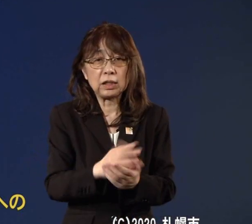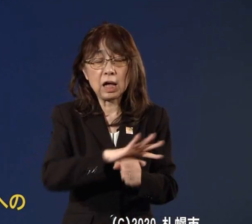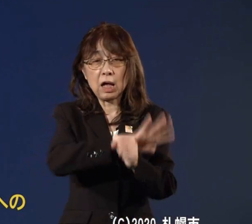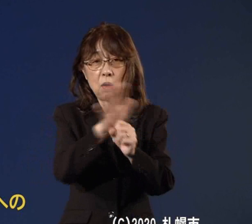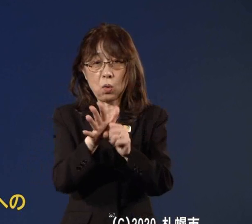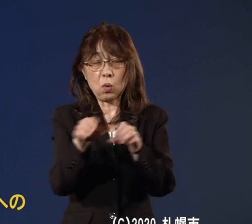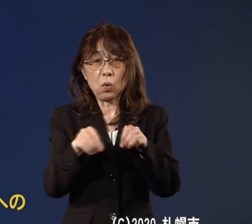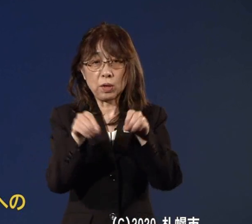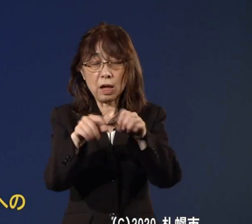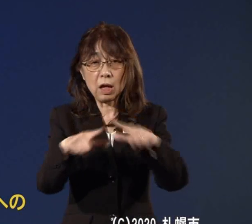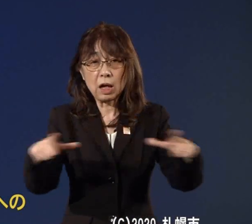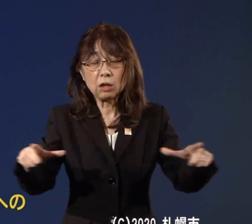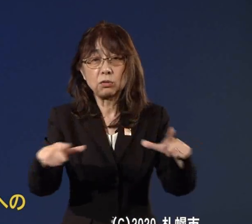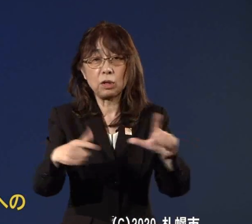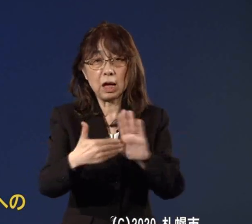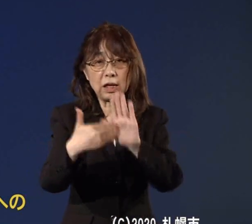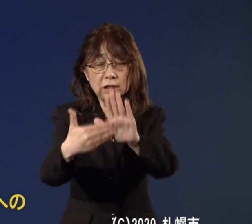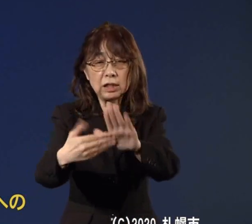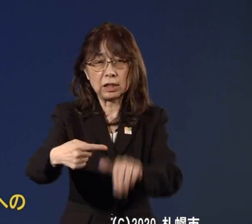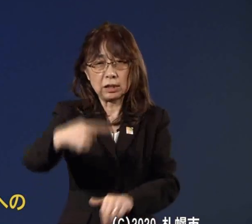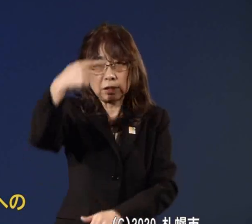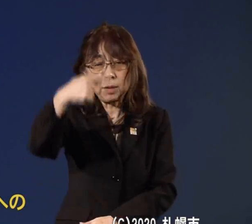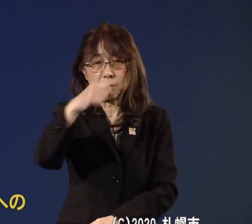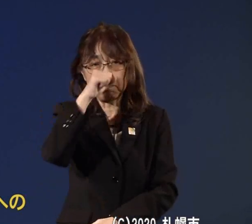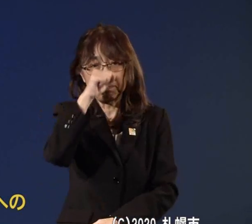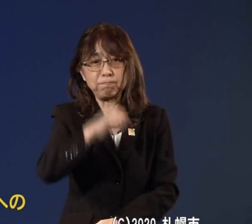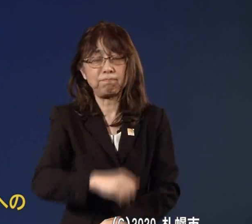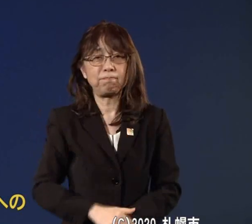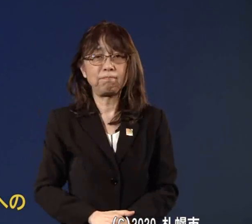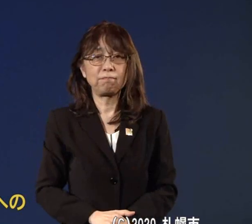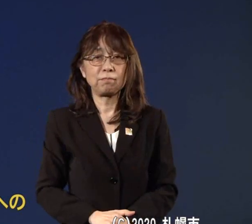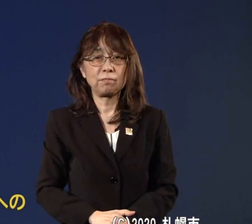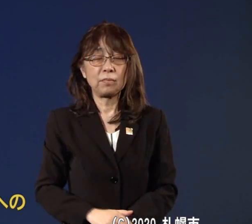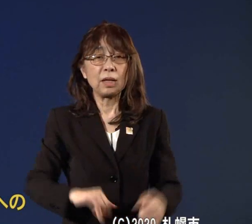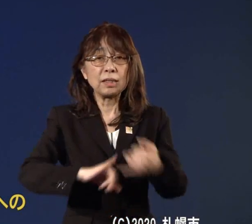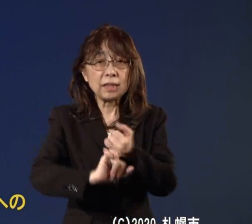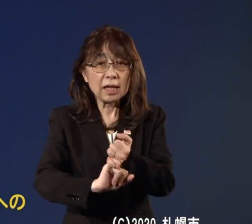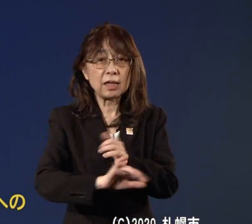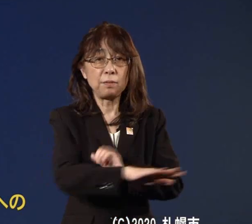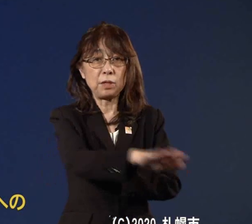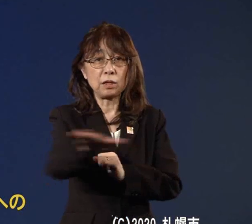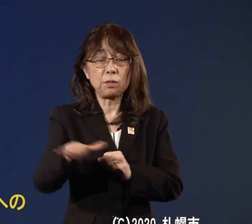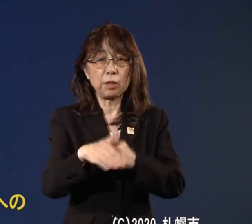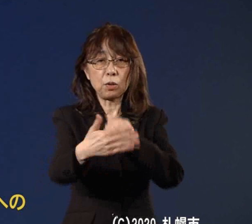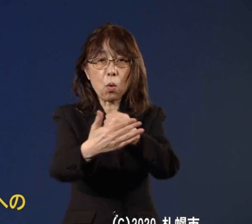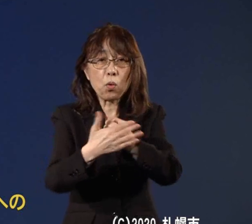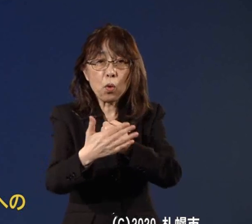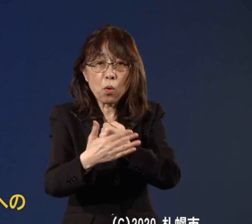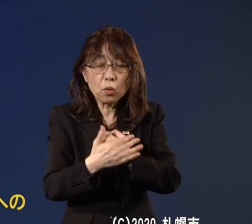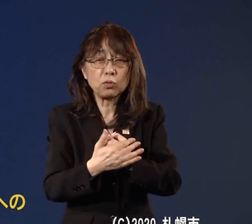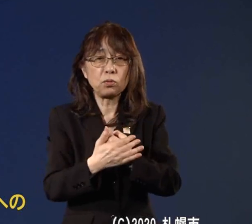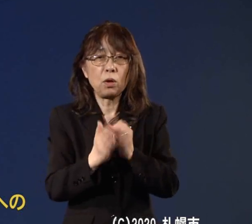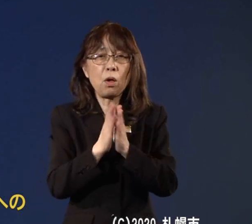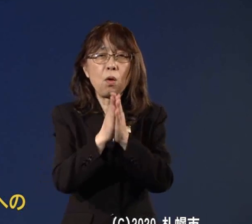になりますのでぜひ皆様方のご協力をお願いをしたいというふうに思います